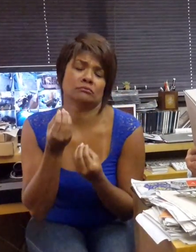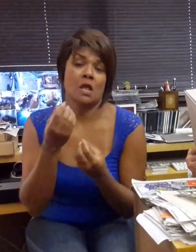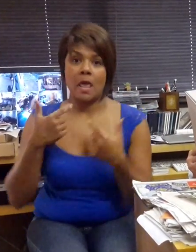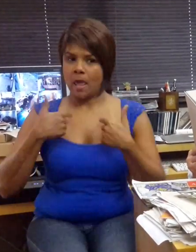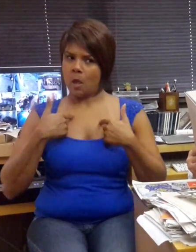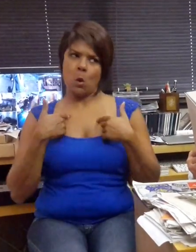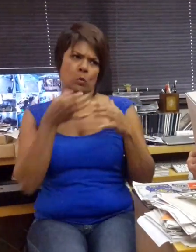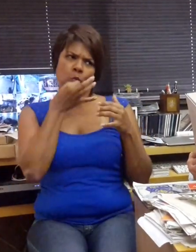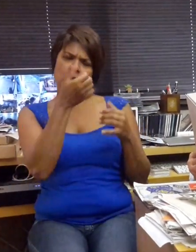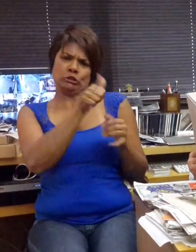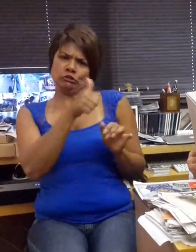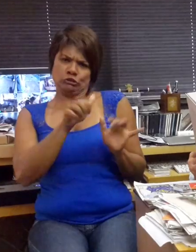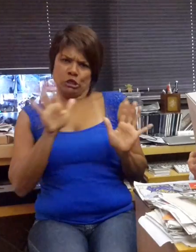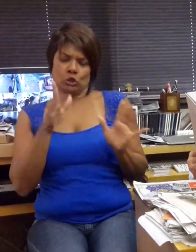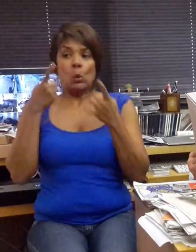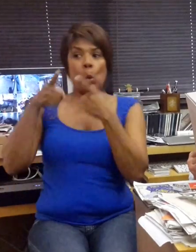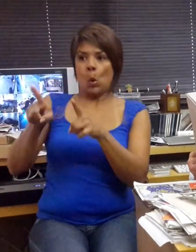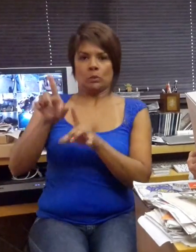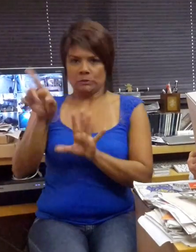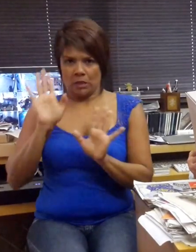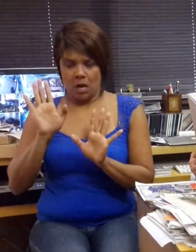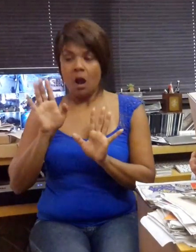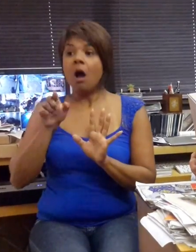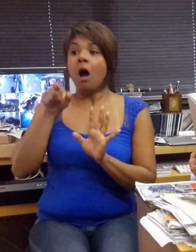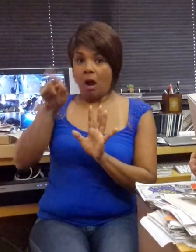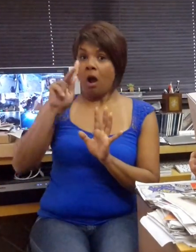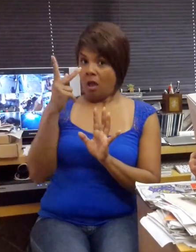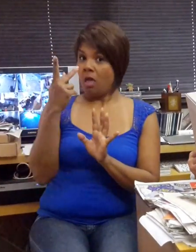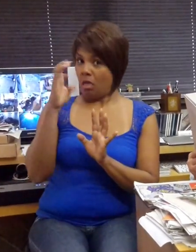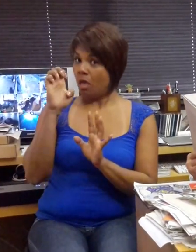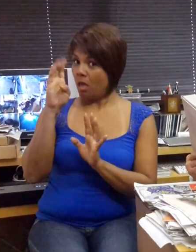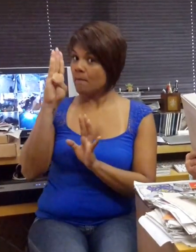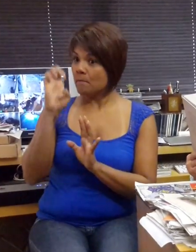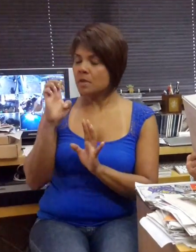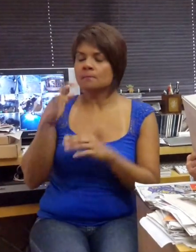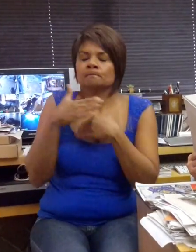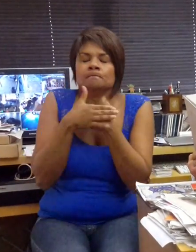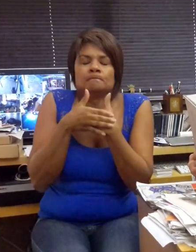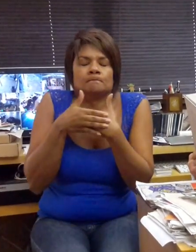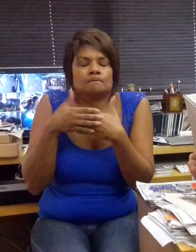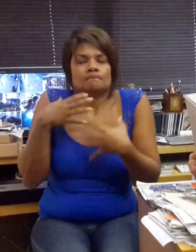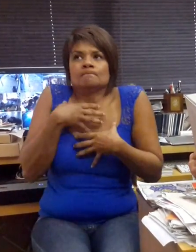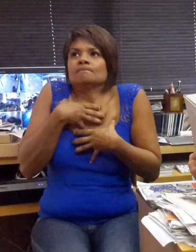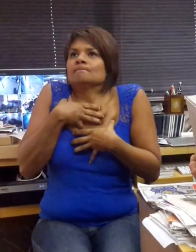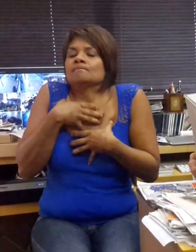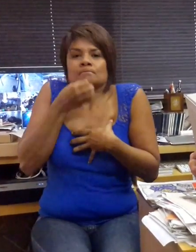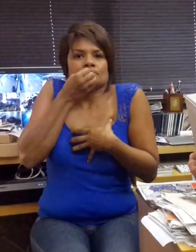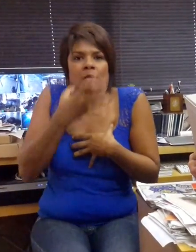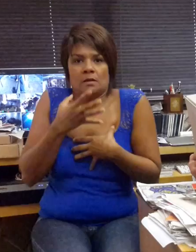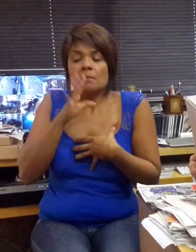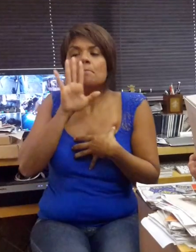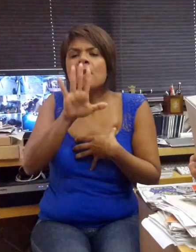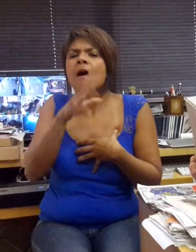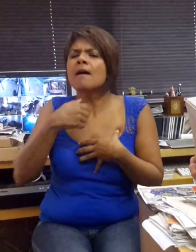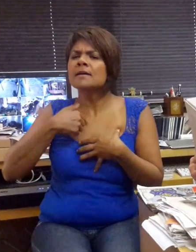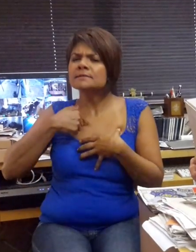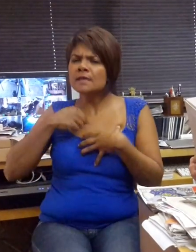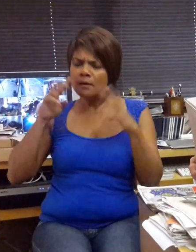maravilhosa. E ela é mesmo muito querida. Só me questiono se deveríamos execrar